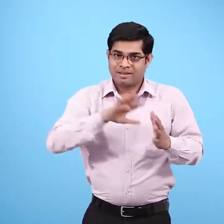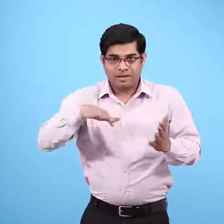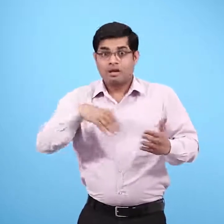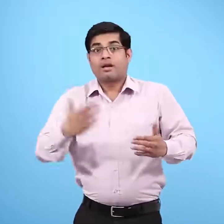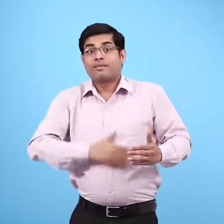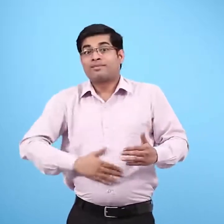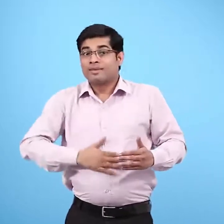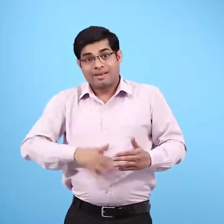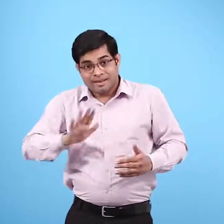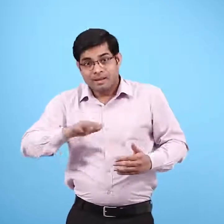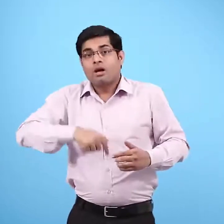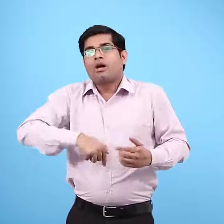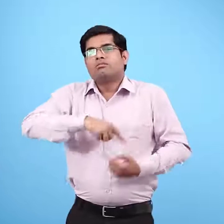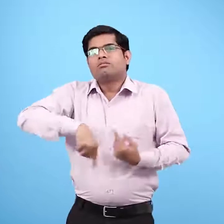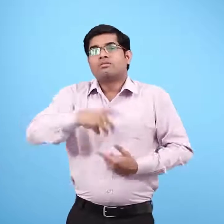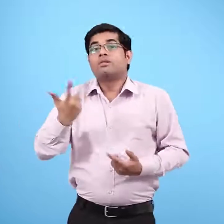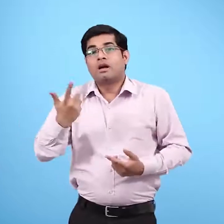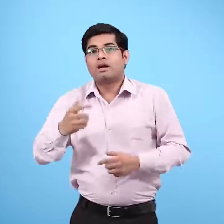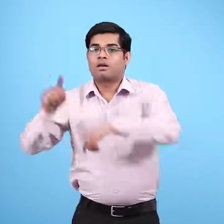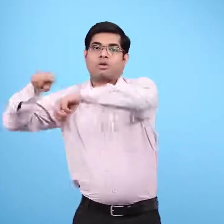पेट में पचने का समय दो घंटे